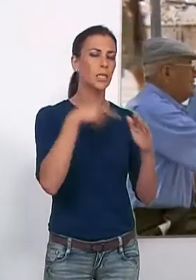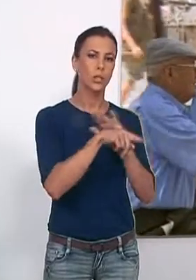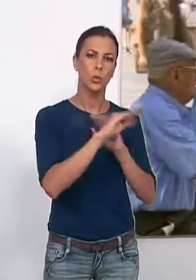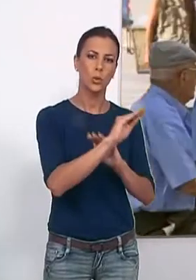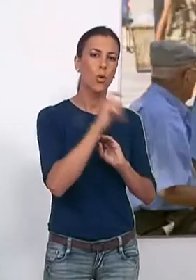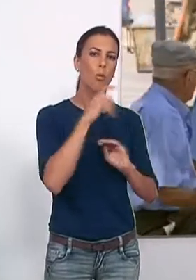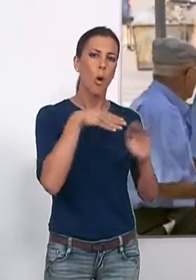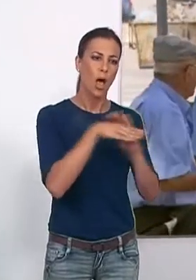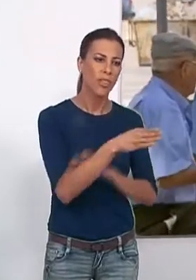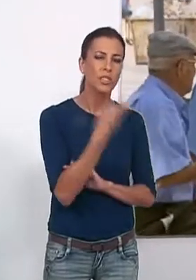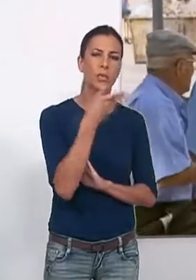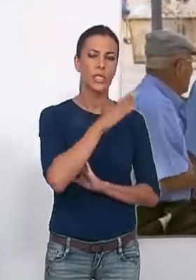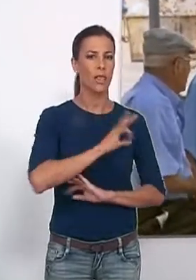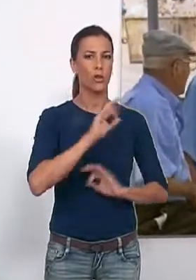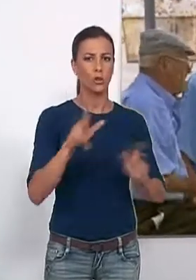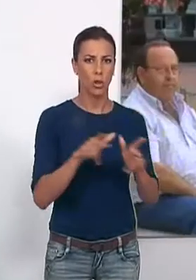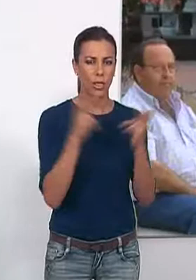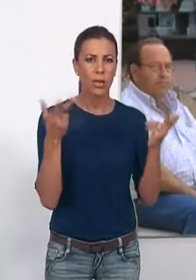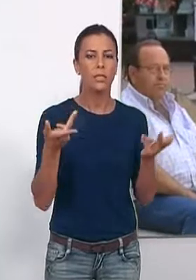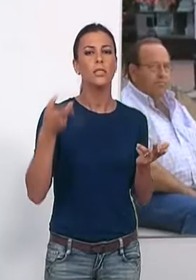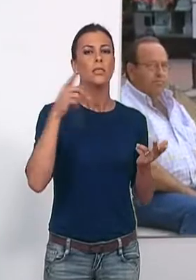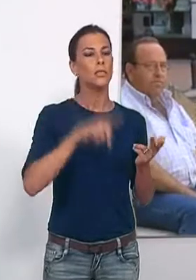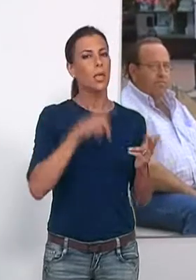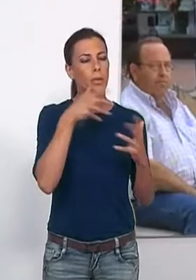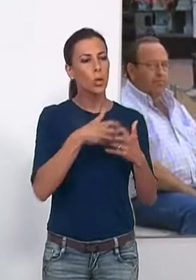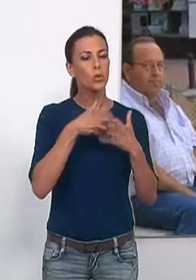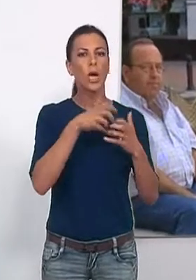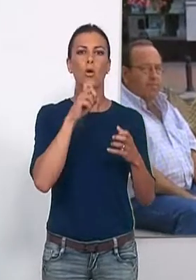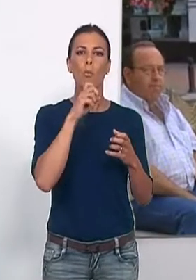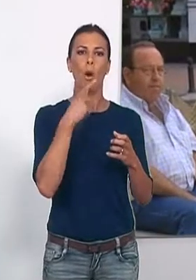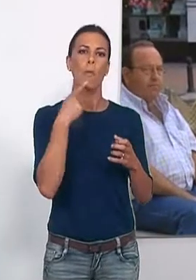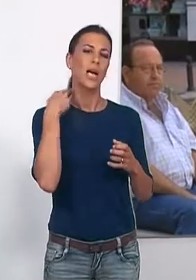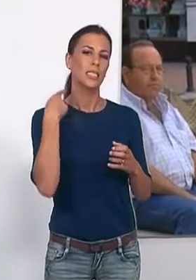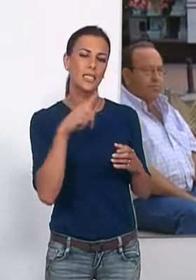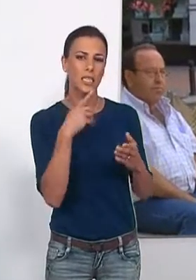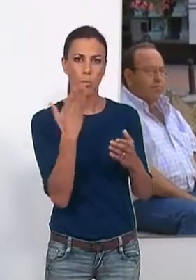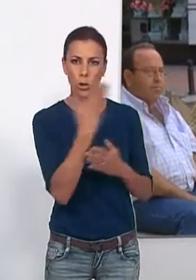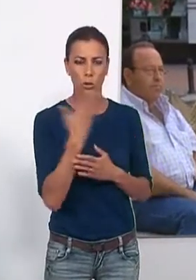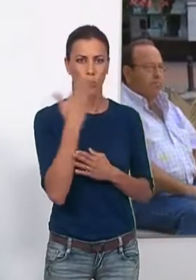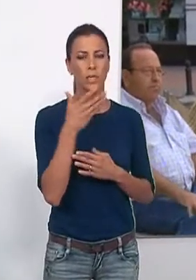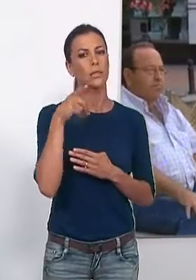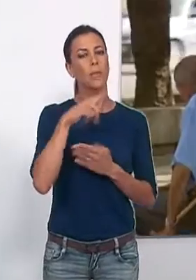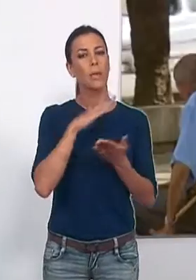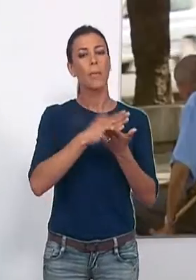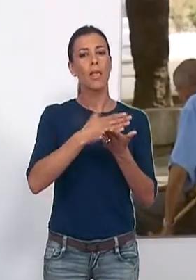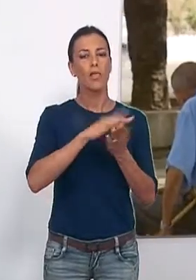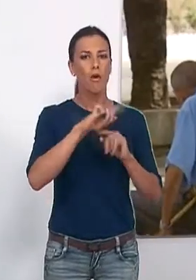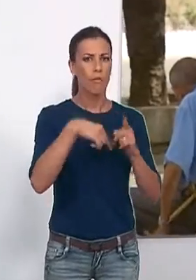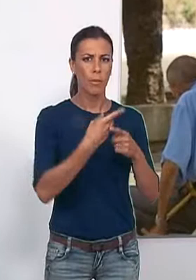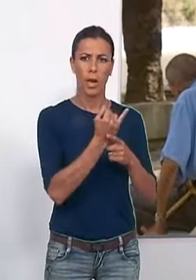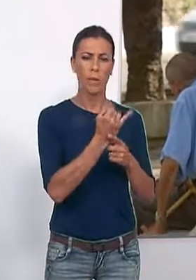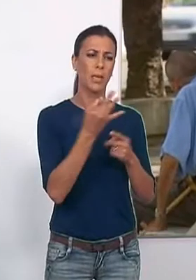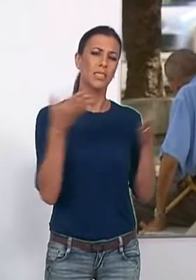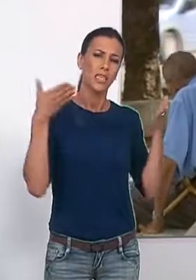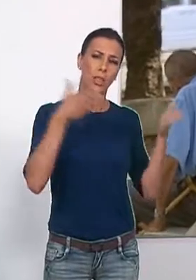ha gestionado el acceso a salarios sociales, parámetros para luchar contra el absentismo escolar, así como mediación familiar